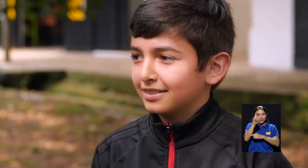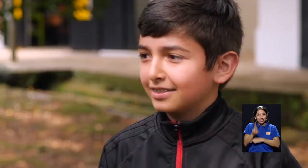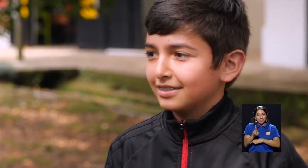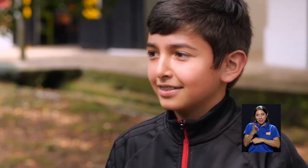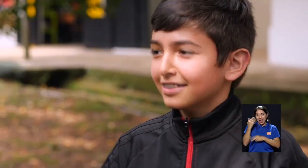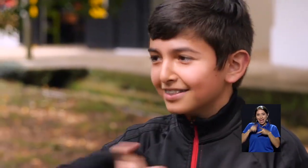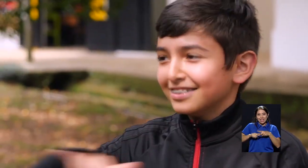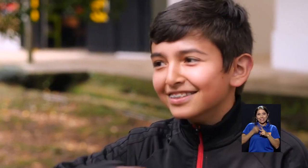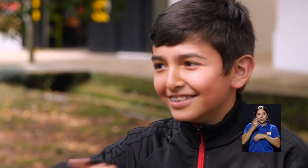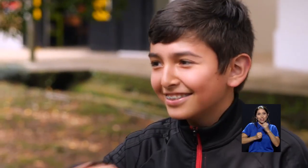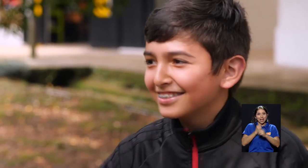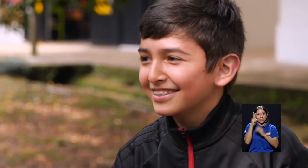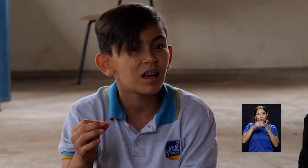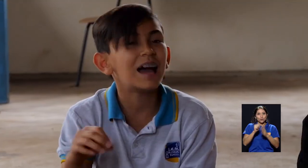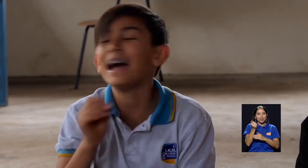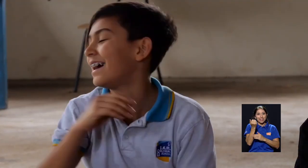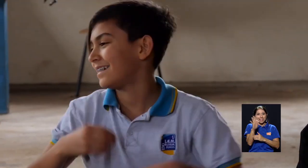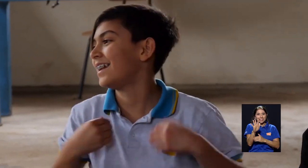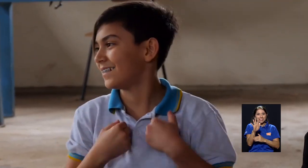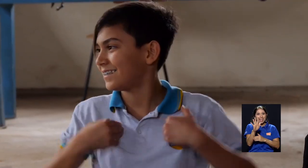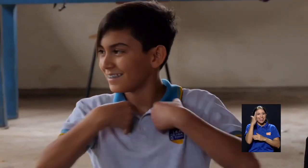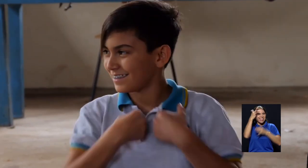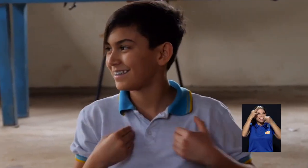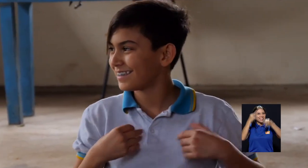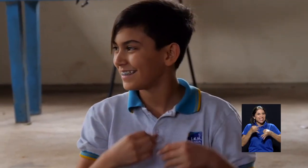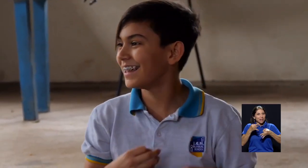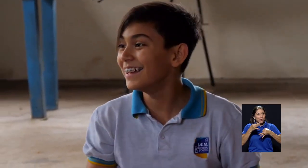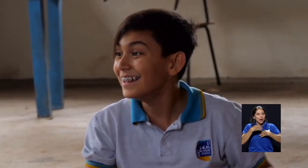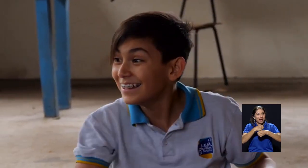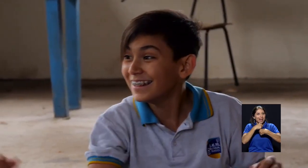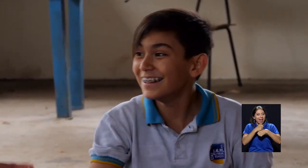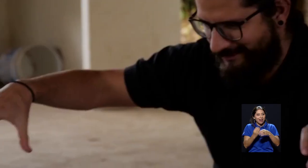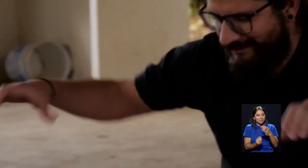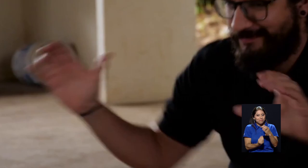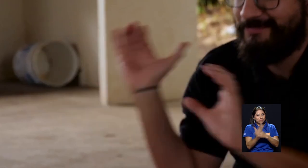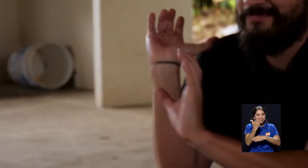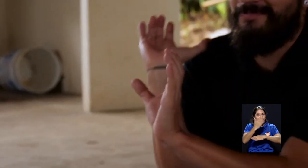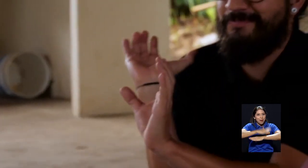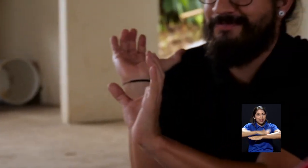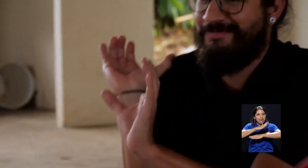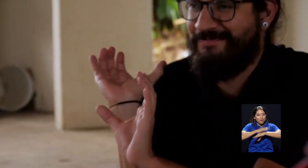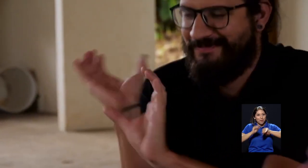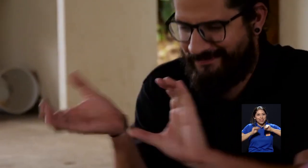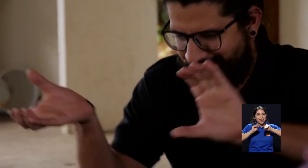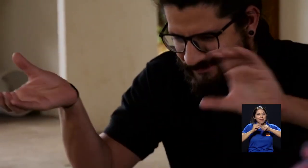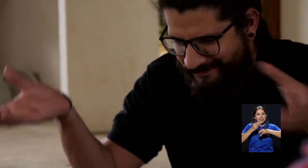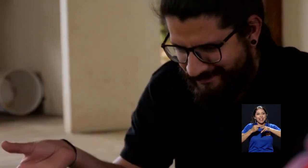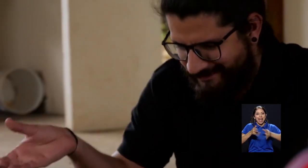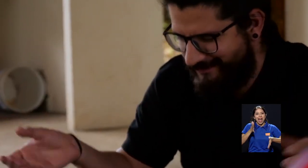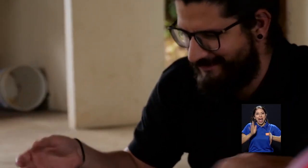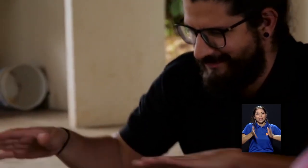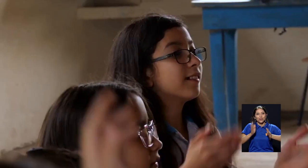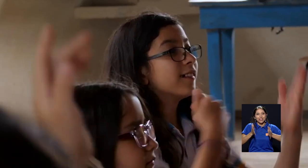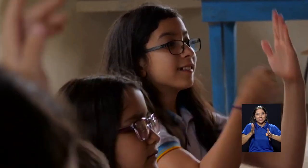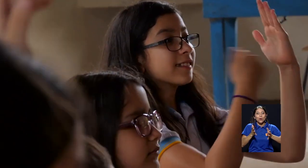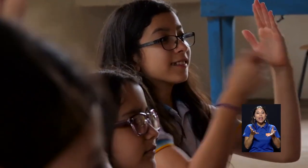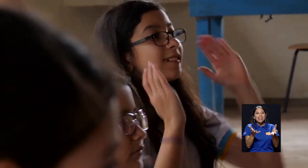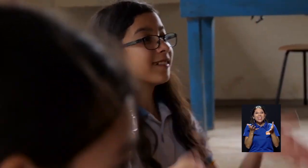2015 la plataforma didáctica Hands-On Lesco, que busca enseñar y concientizar a jóvenes y adultos sobre